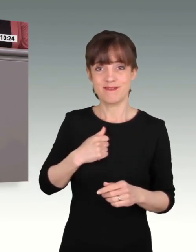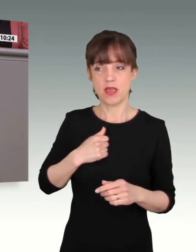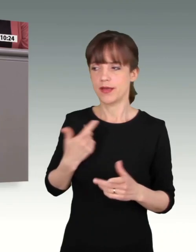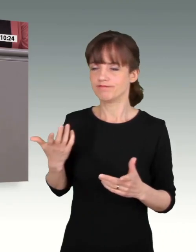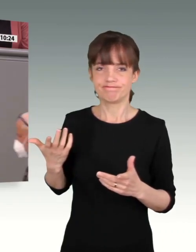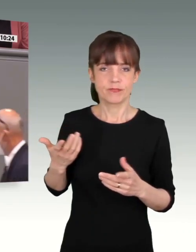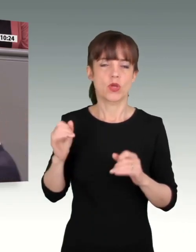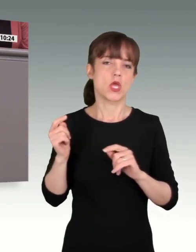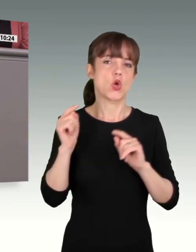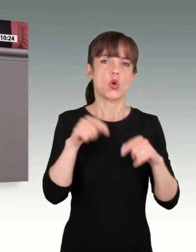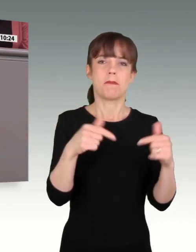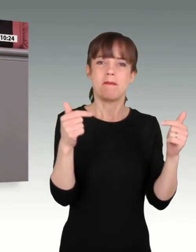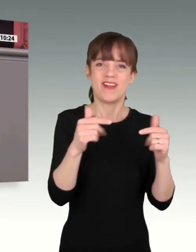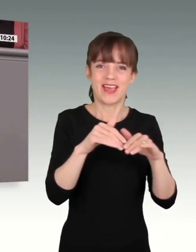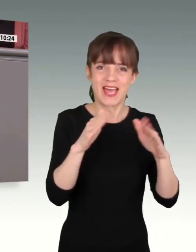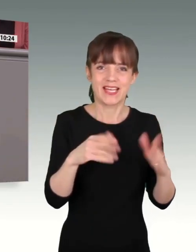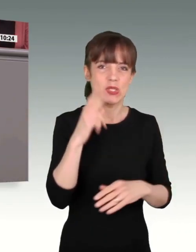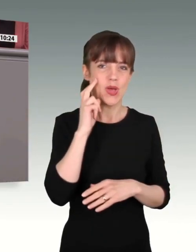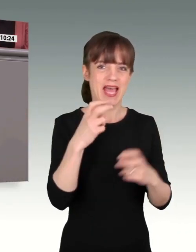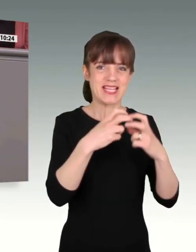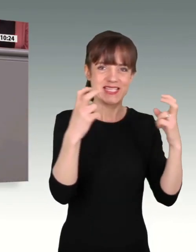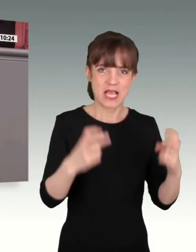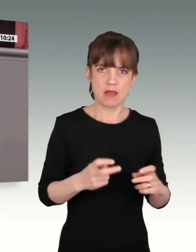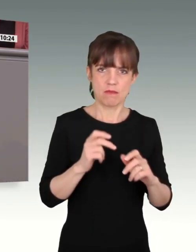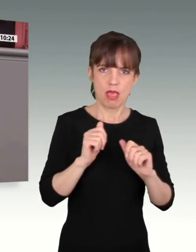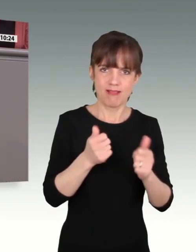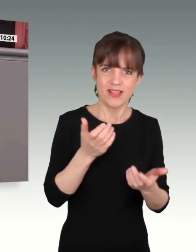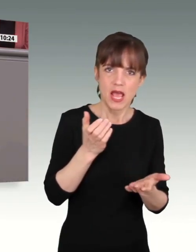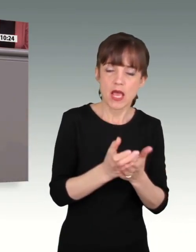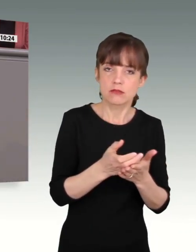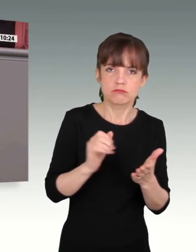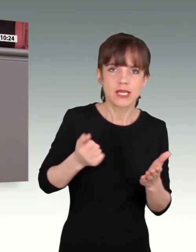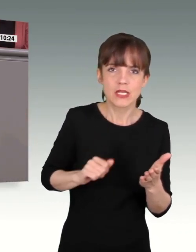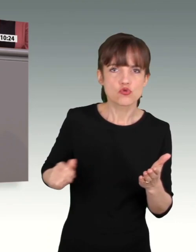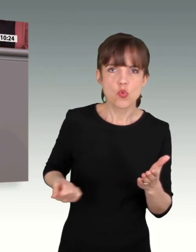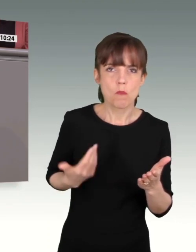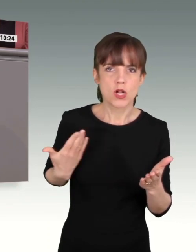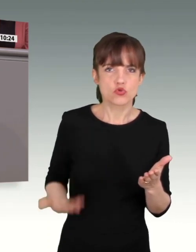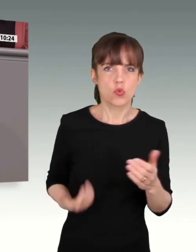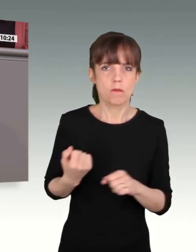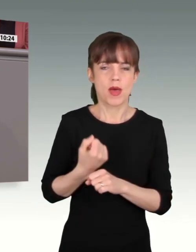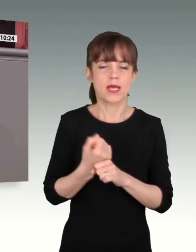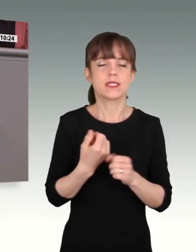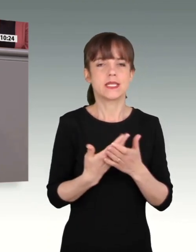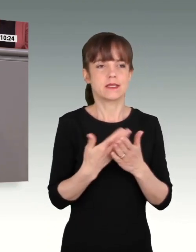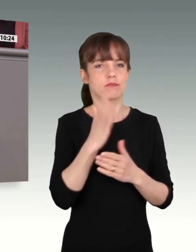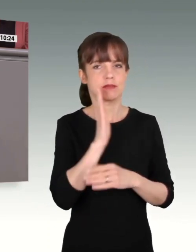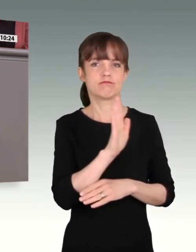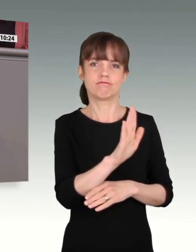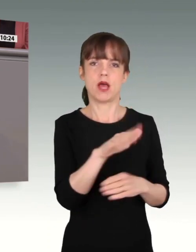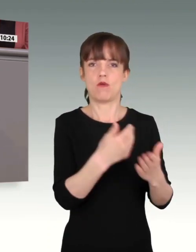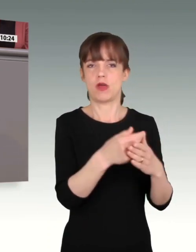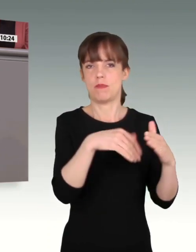denjenigen, die dafür verantwortlich sind, auf allen Ebenen auch ins Stammbuch schreiben. Frau Wehrbeauftragte, Sie haben beim Thema